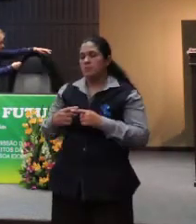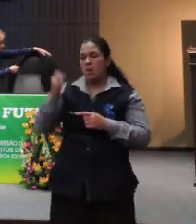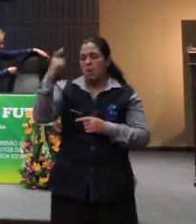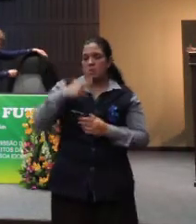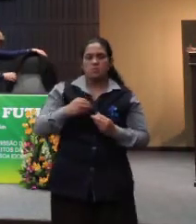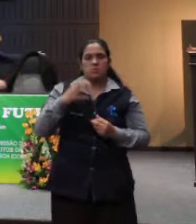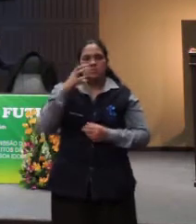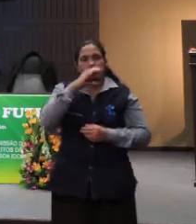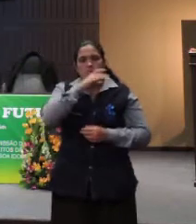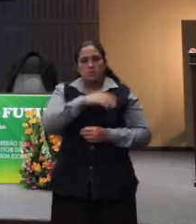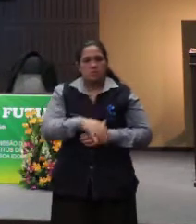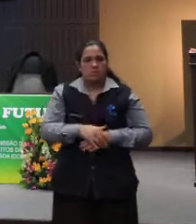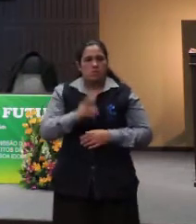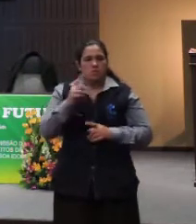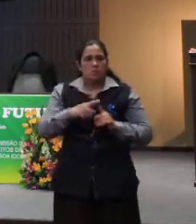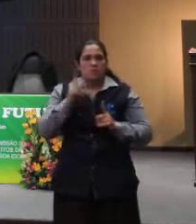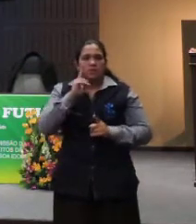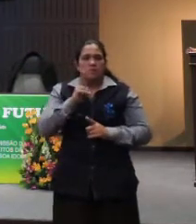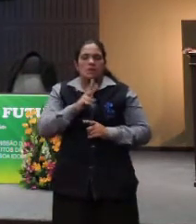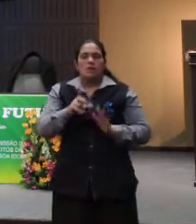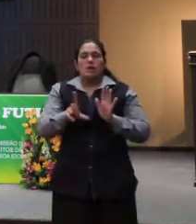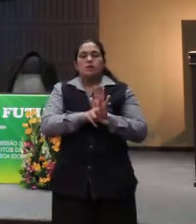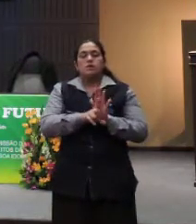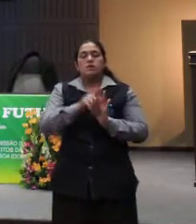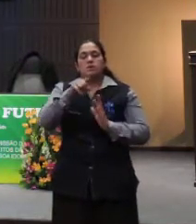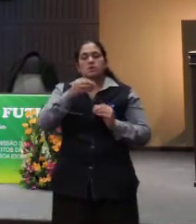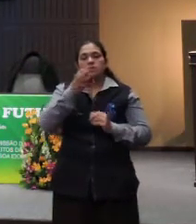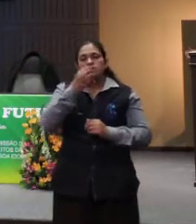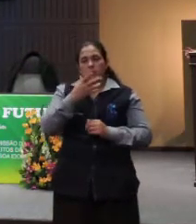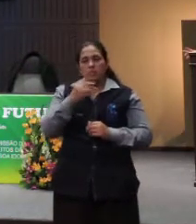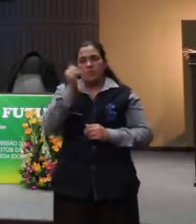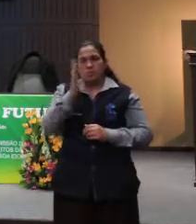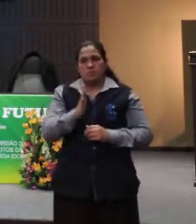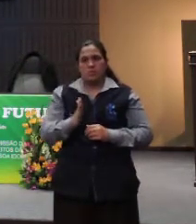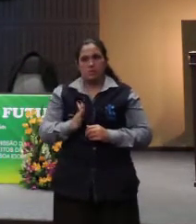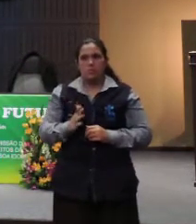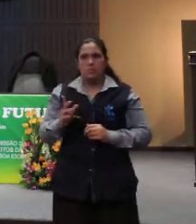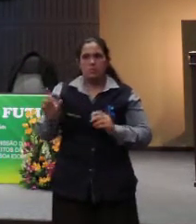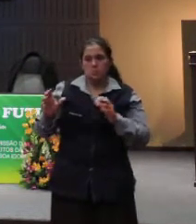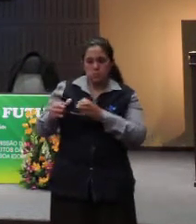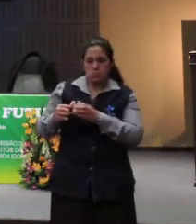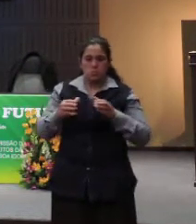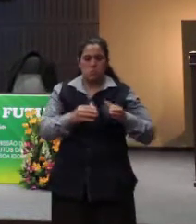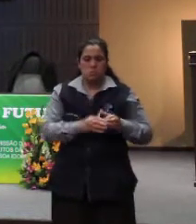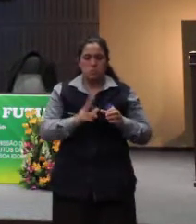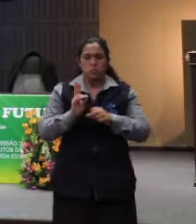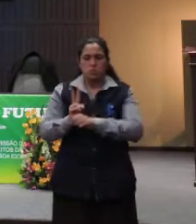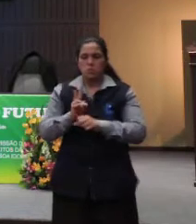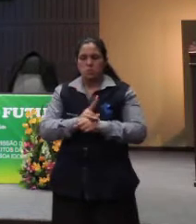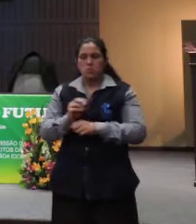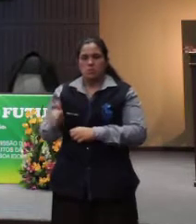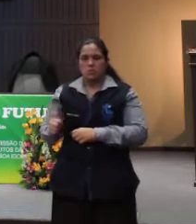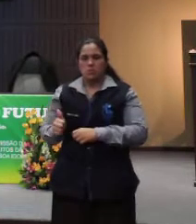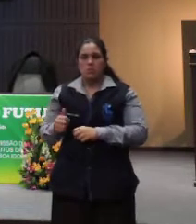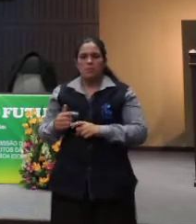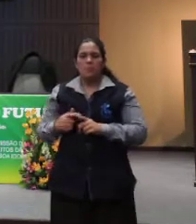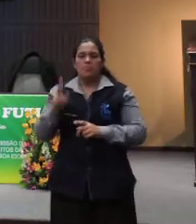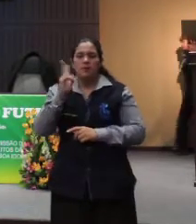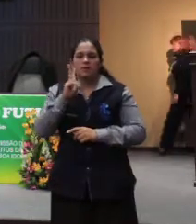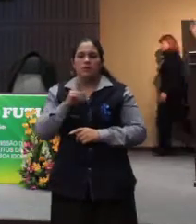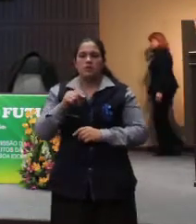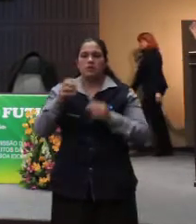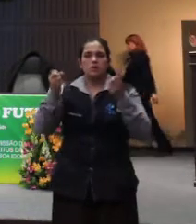Então, a legislação é muito boa no Brasil, para as duas áreas. Aqui eu fui